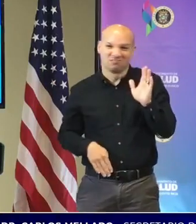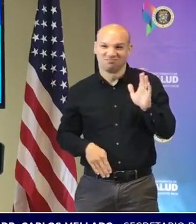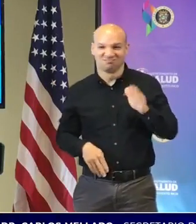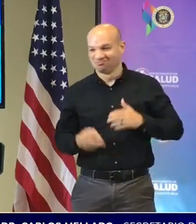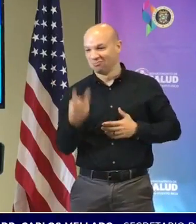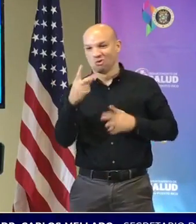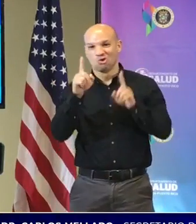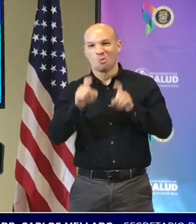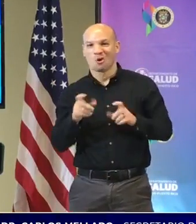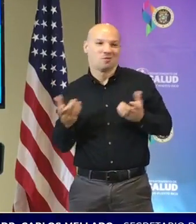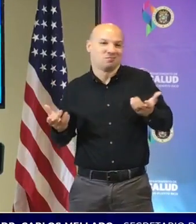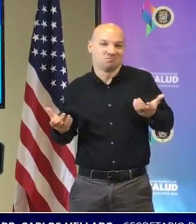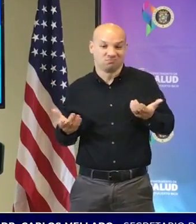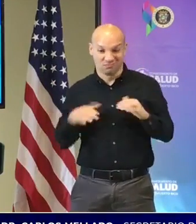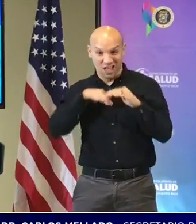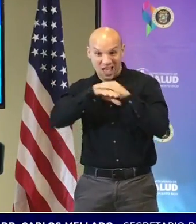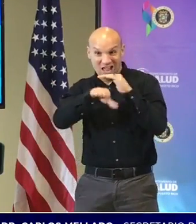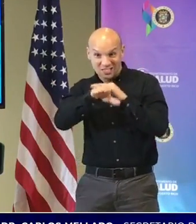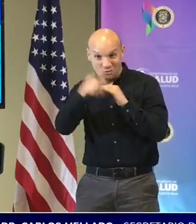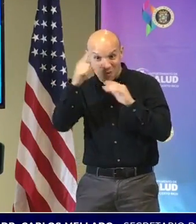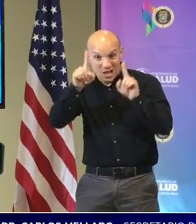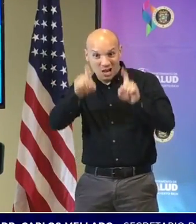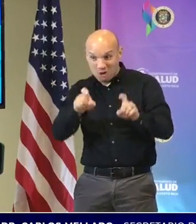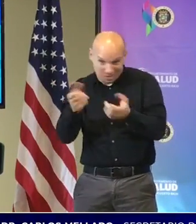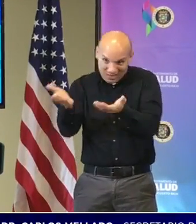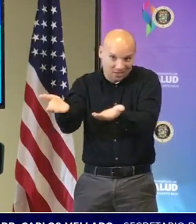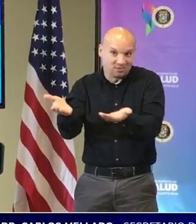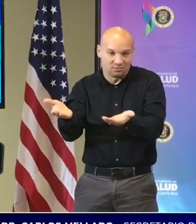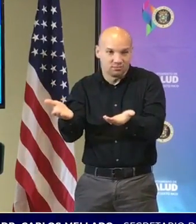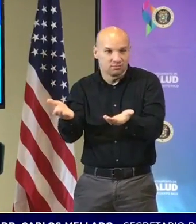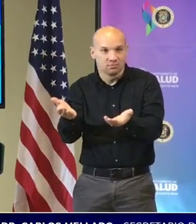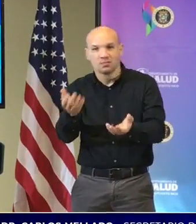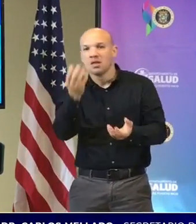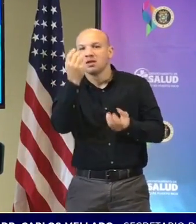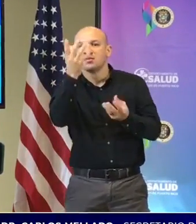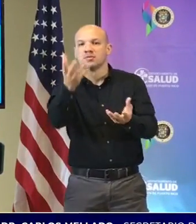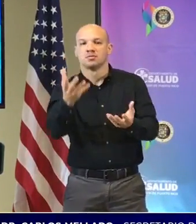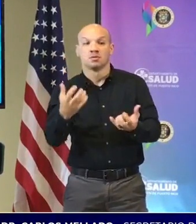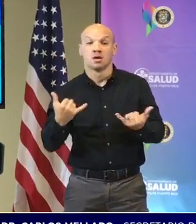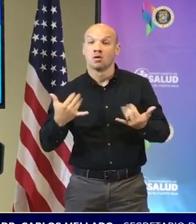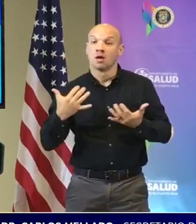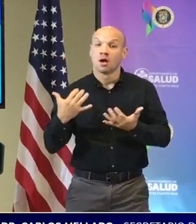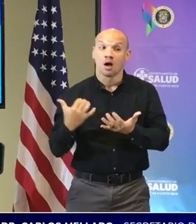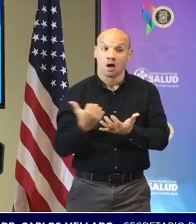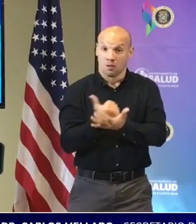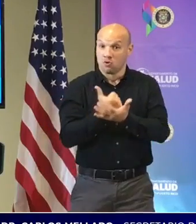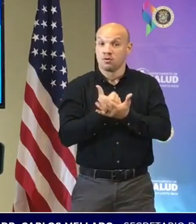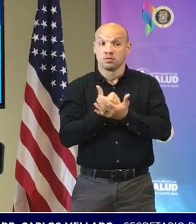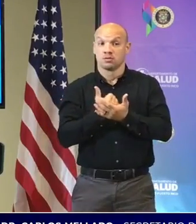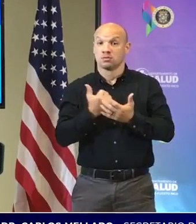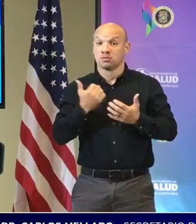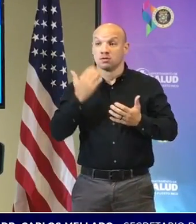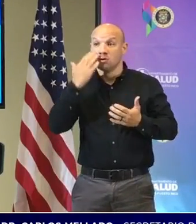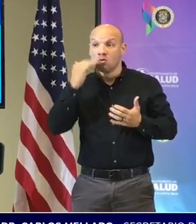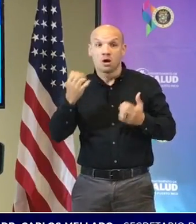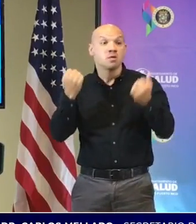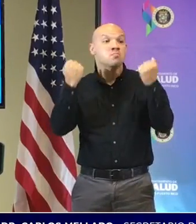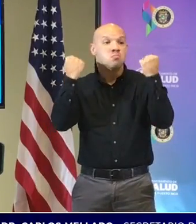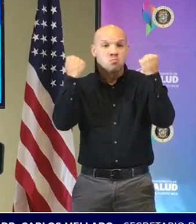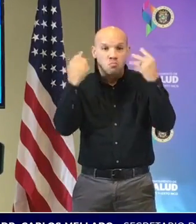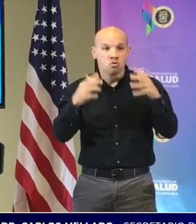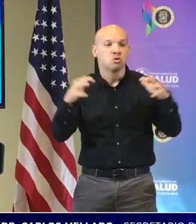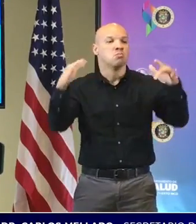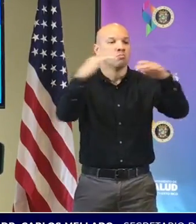el acceso a la prueba está y lo que estamos diciendo mira esto es un tiempo en donde van a haber muchas actividades y no lo vamos a poder evitar de hecho